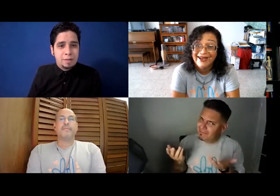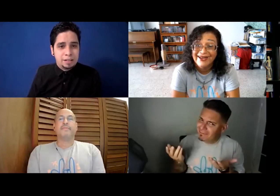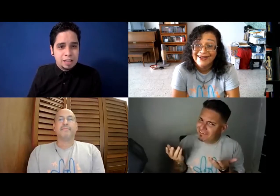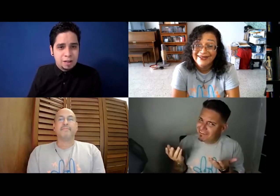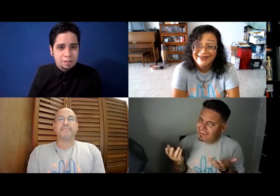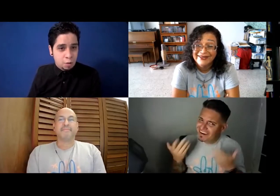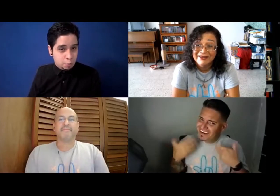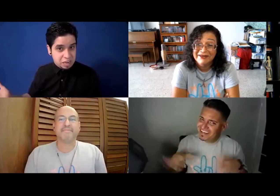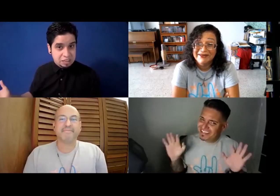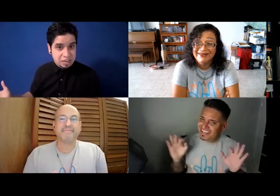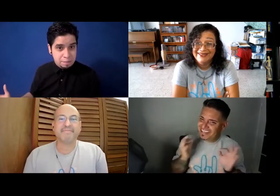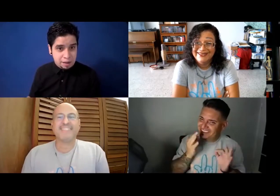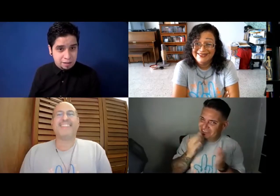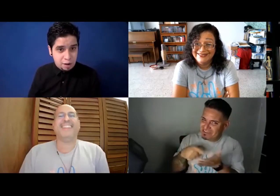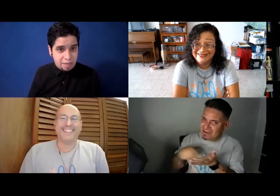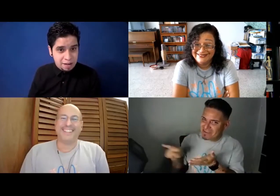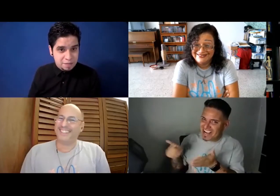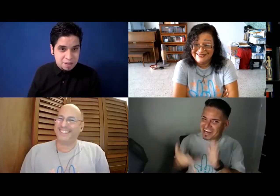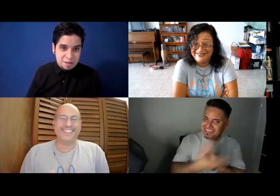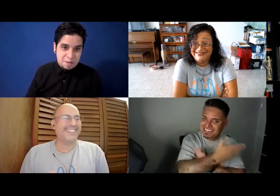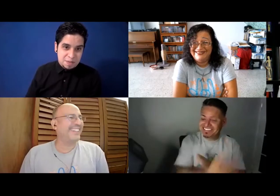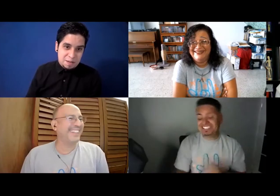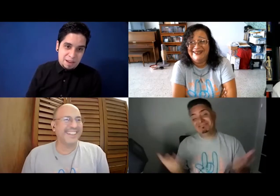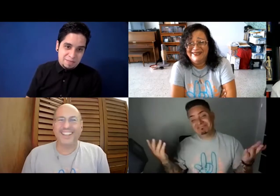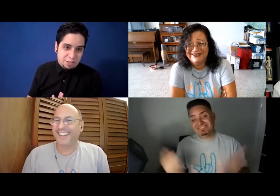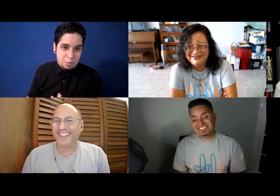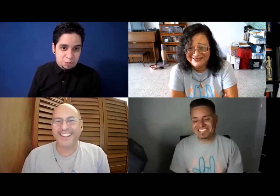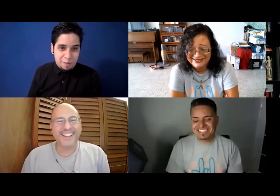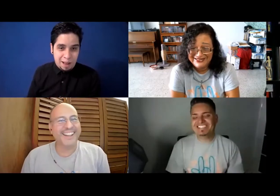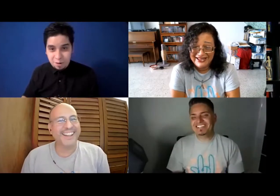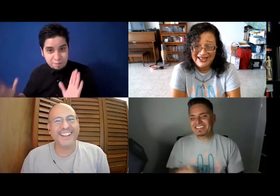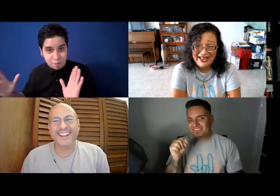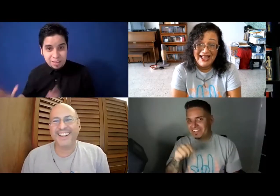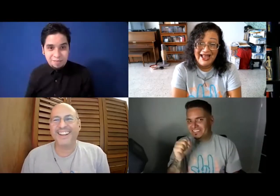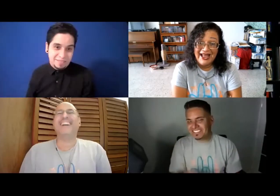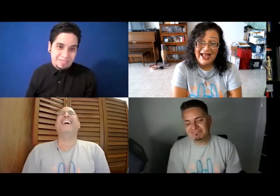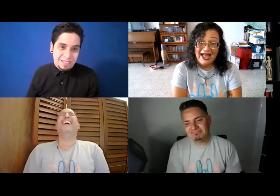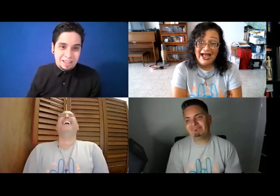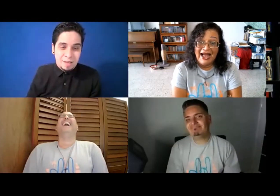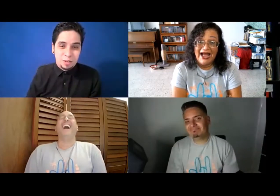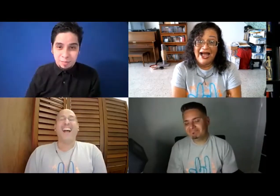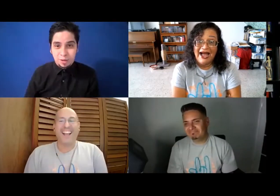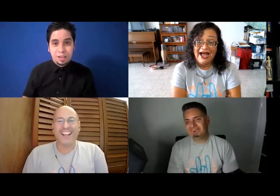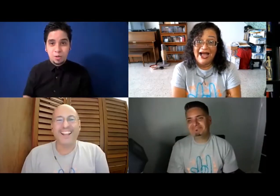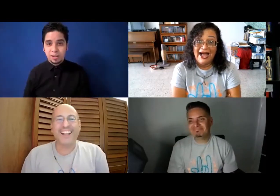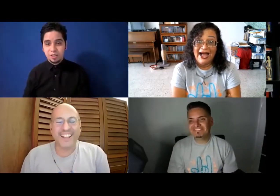identificación y digo, pero si ya entré, ¿para qué se la voy a dar? Bueno, ya te voy a pagar, pero no te importa. Sabíamos, sí, pero eso es lo que está ocurriendo.